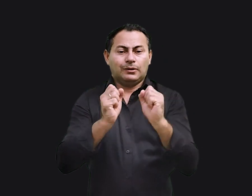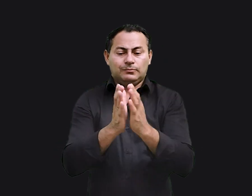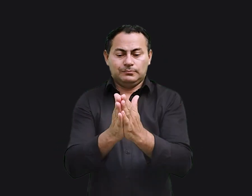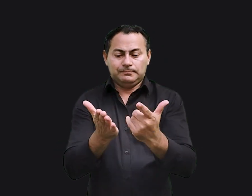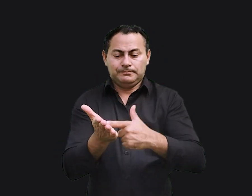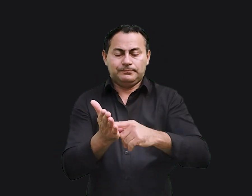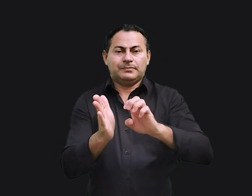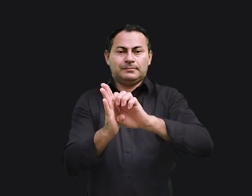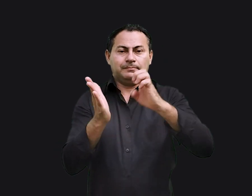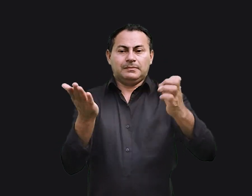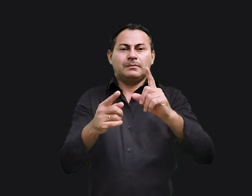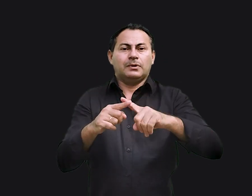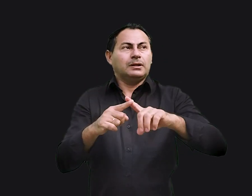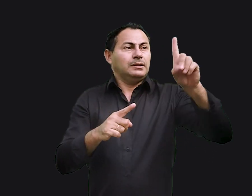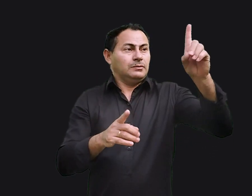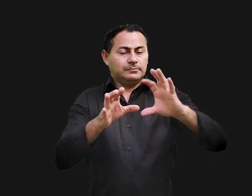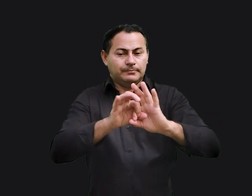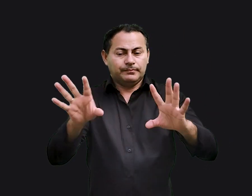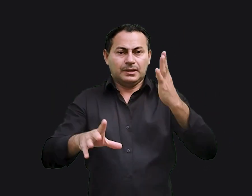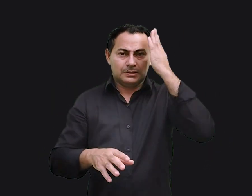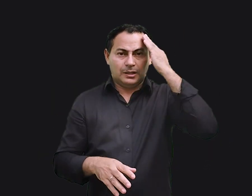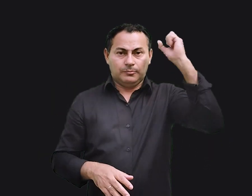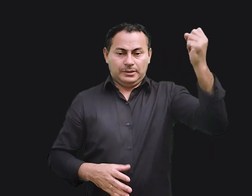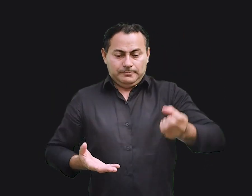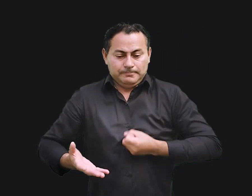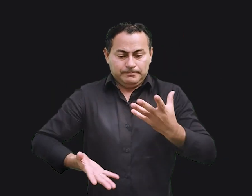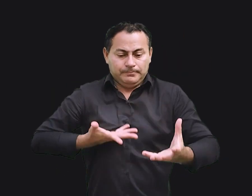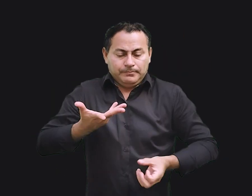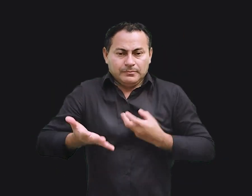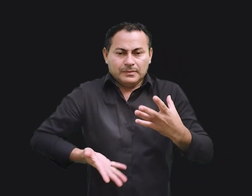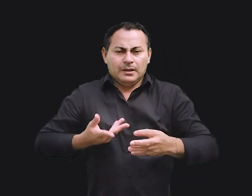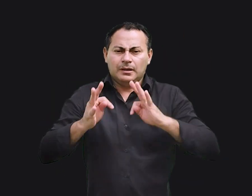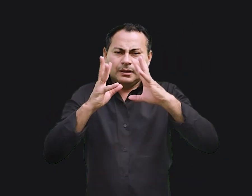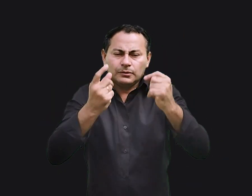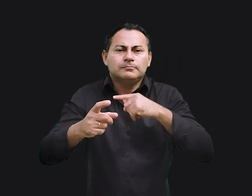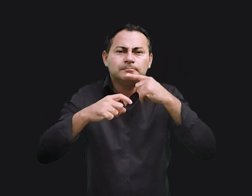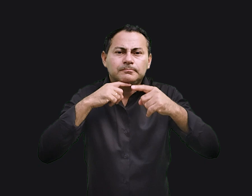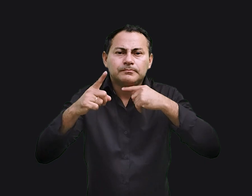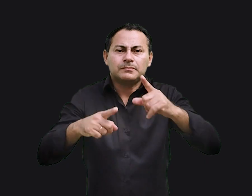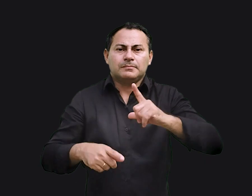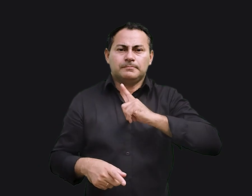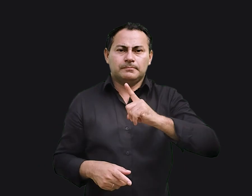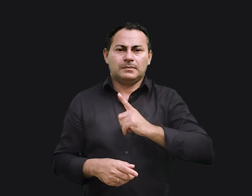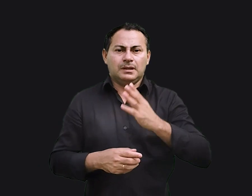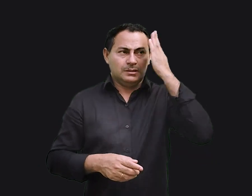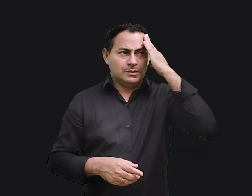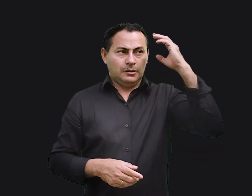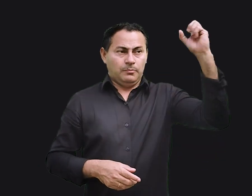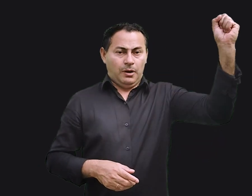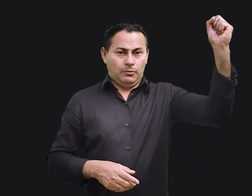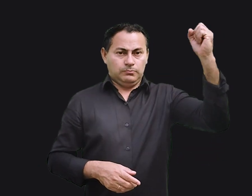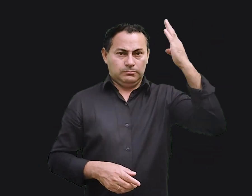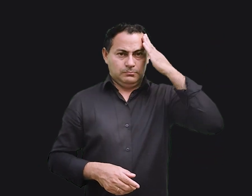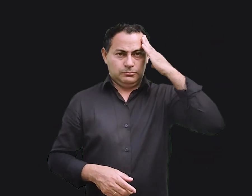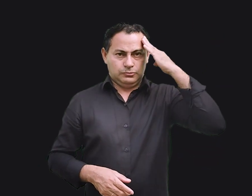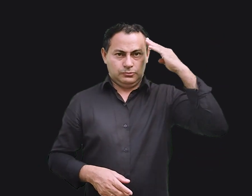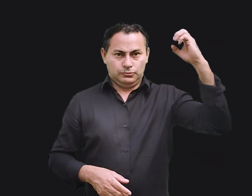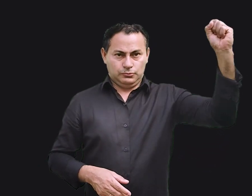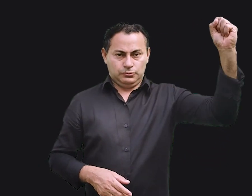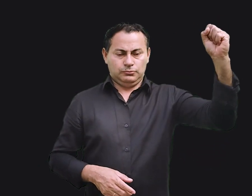de Eclesiastes porque nele Deus permitiu que Salomão expressasse todas as dúvidas que tinha. Salomão foi um homem brilhante e